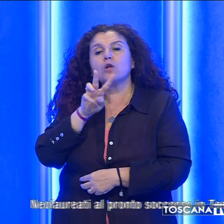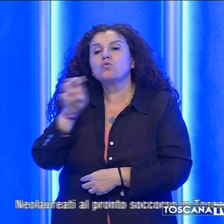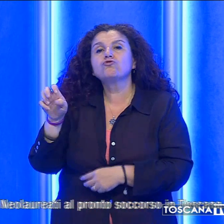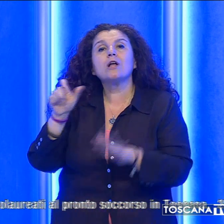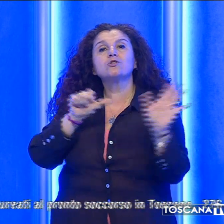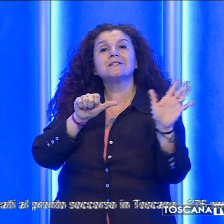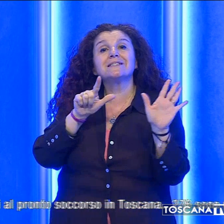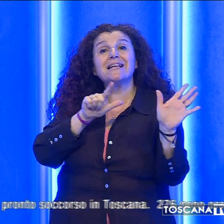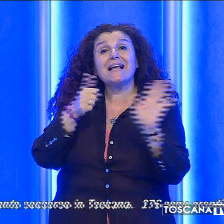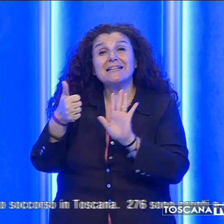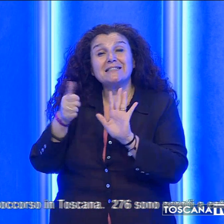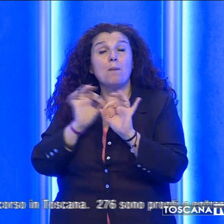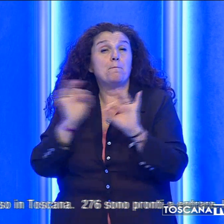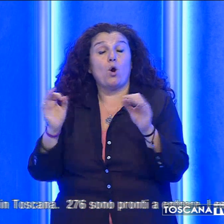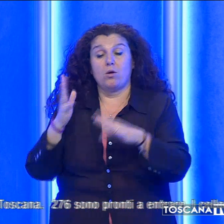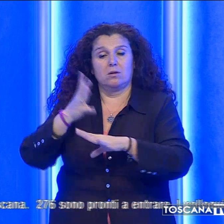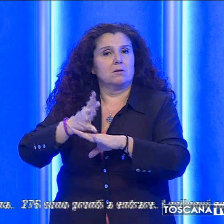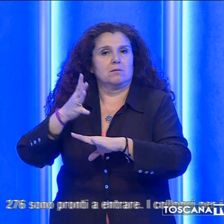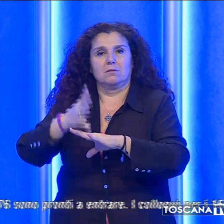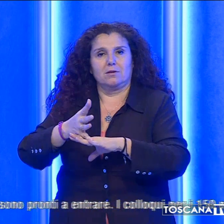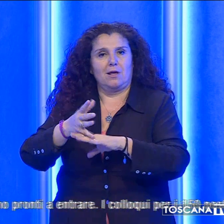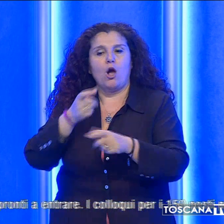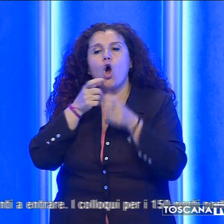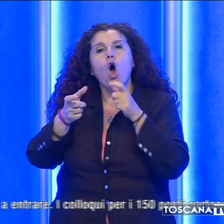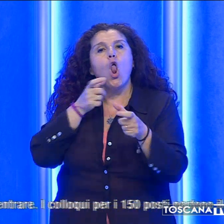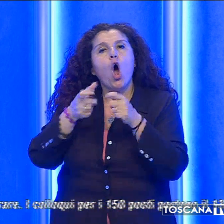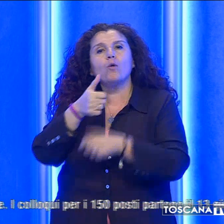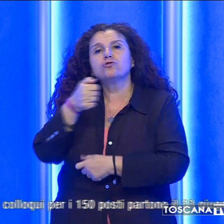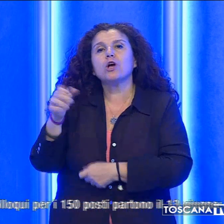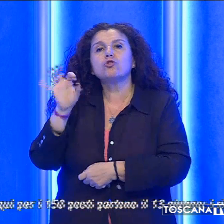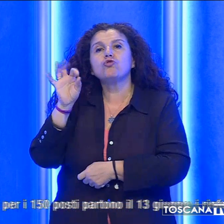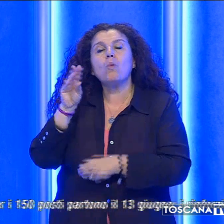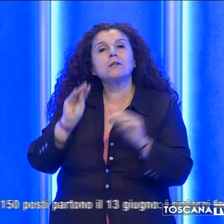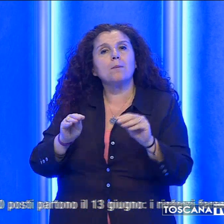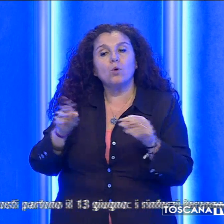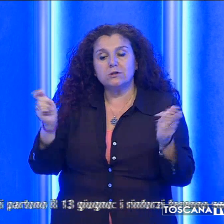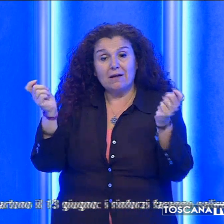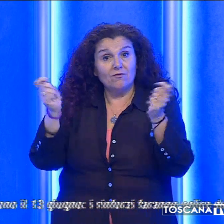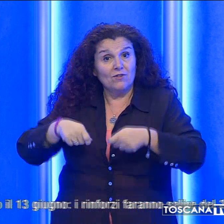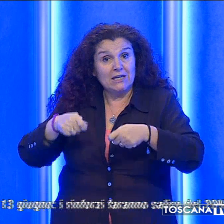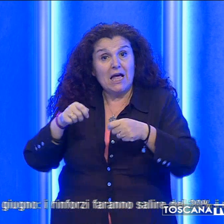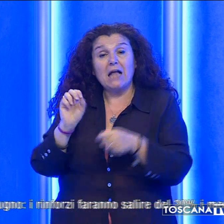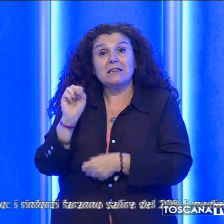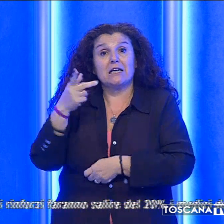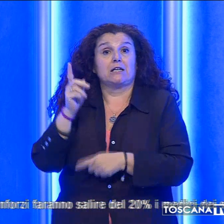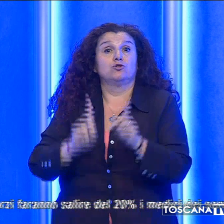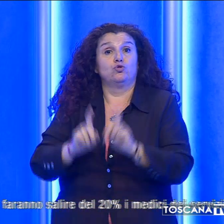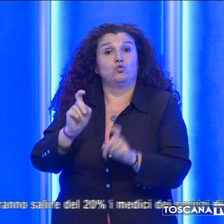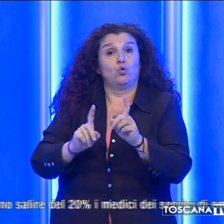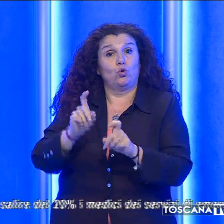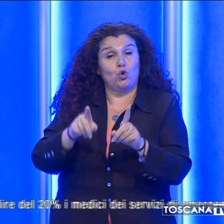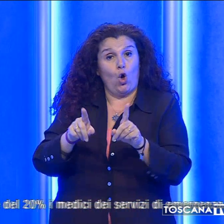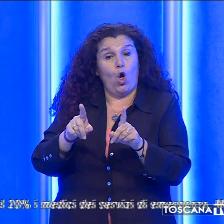276 sono pronti a entrare. I colloqui per i 150 posti partono il 13 giugno. I